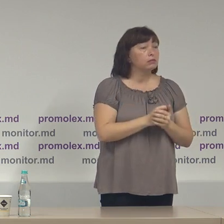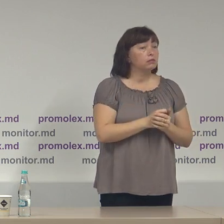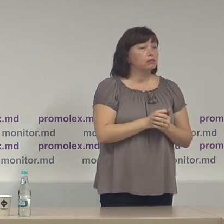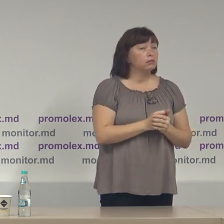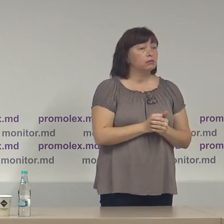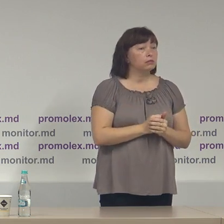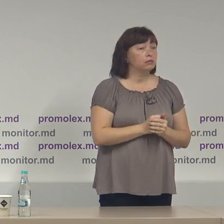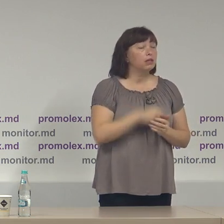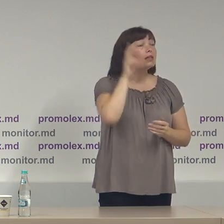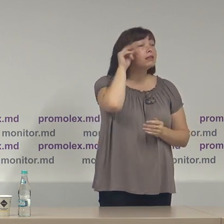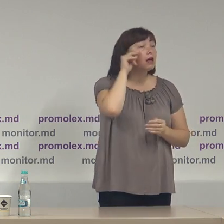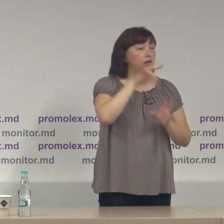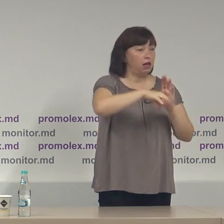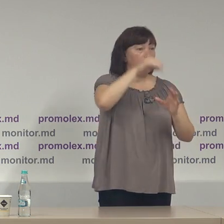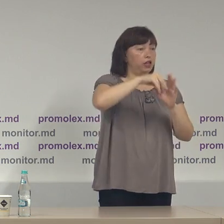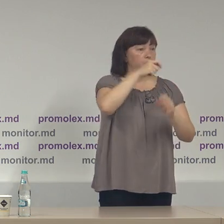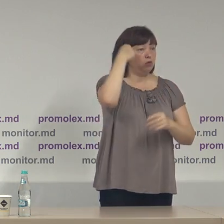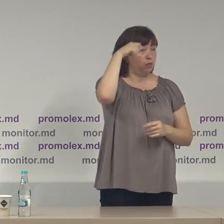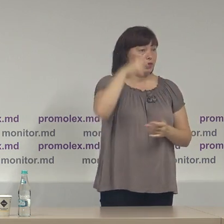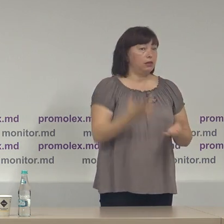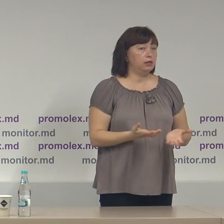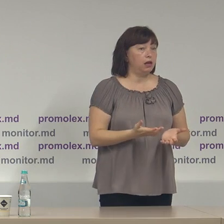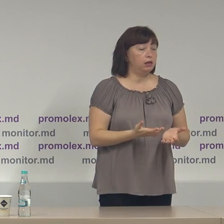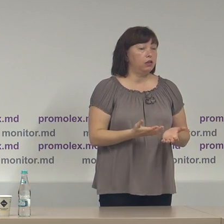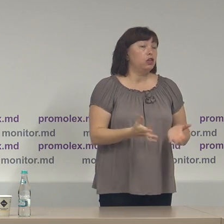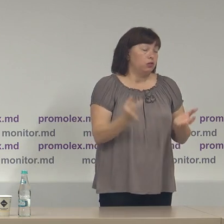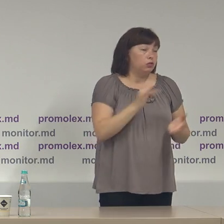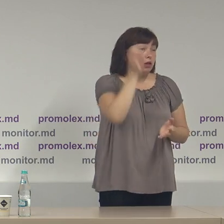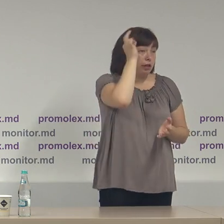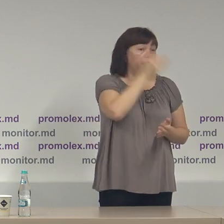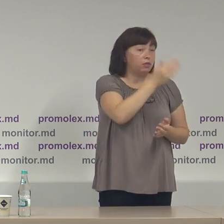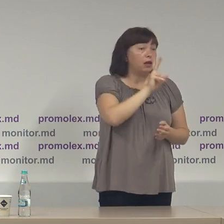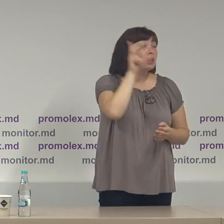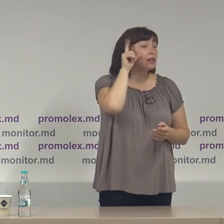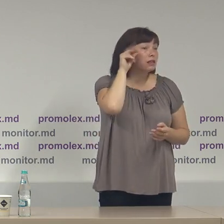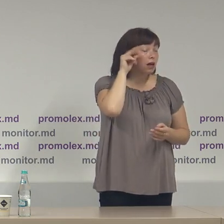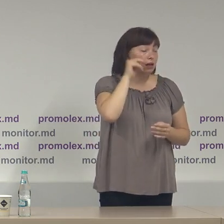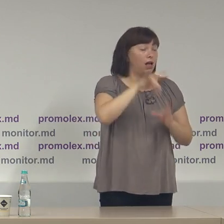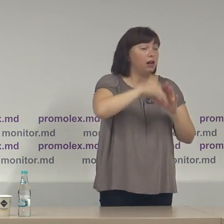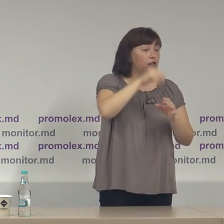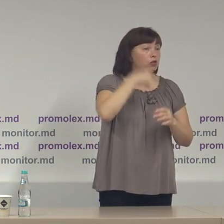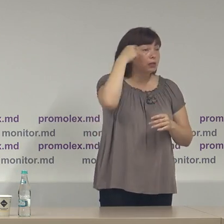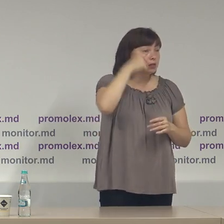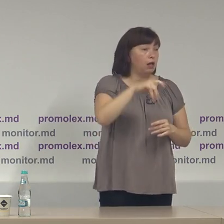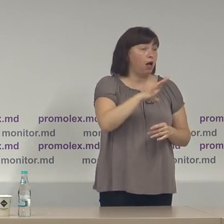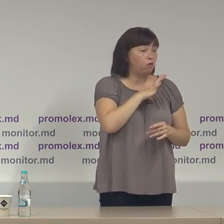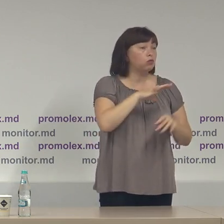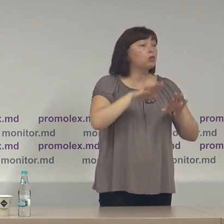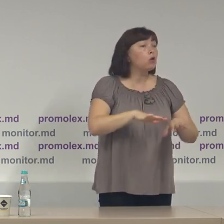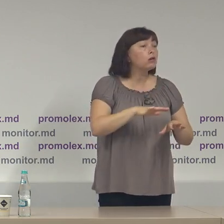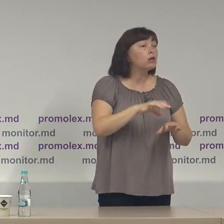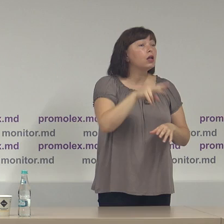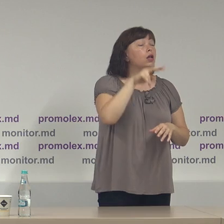anunțării datei alegerilor prezidențiale și reamintesc că data anunțării alegerilor prezidențiale a avut loc